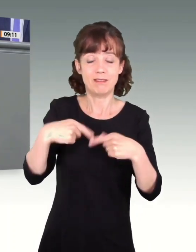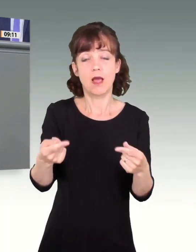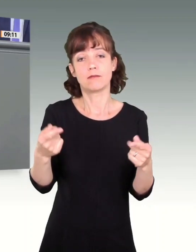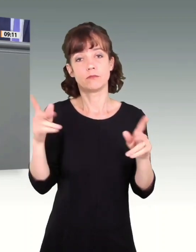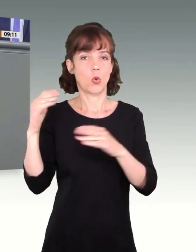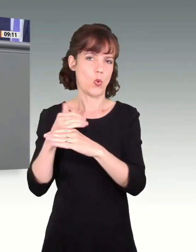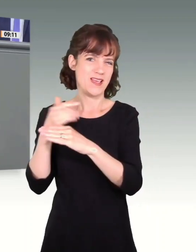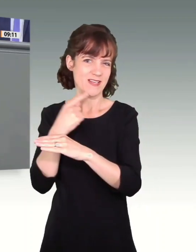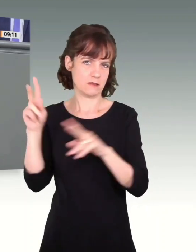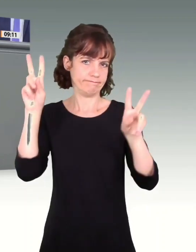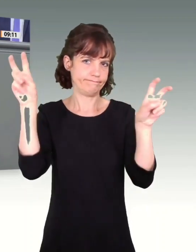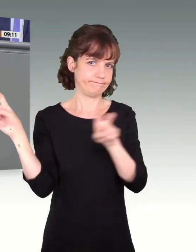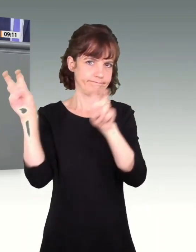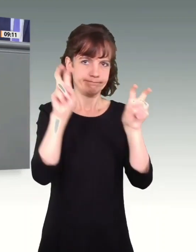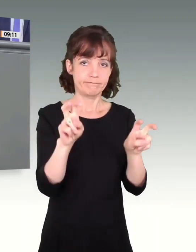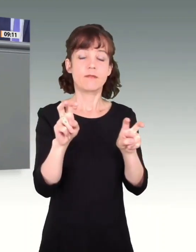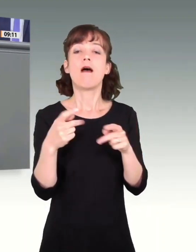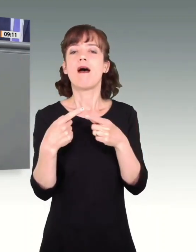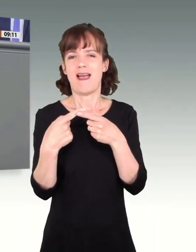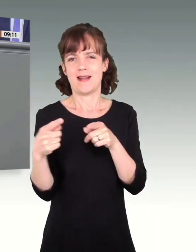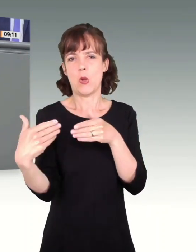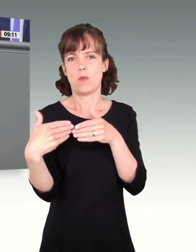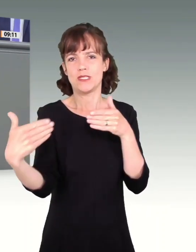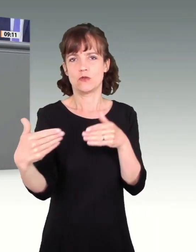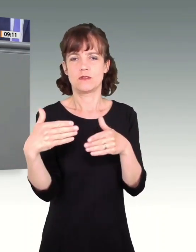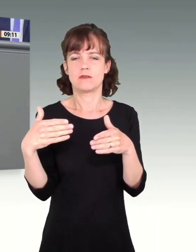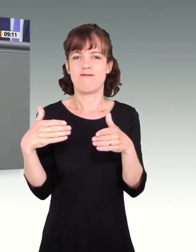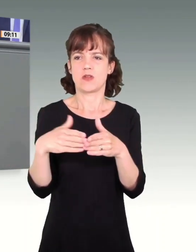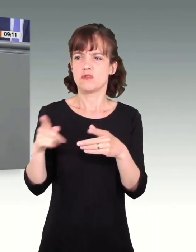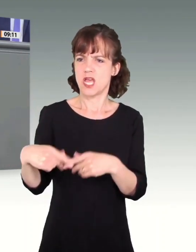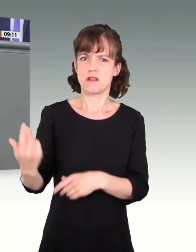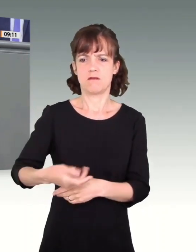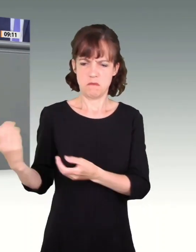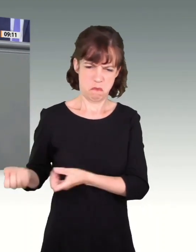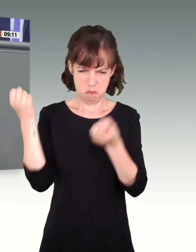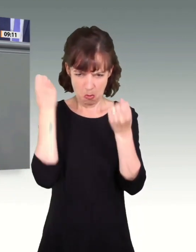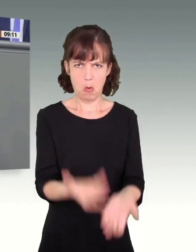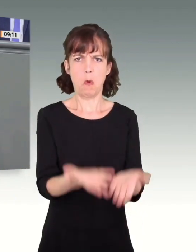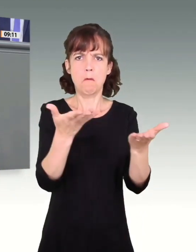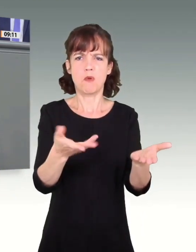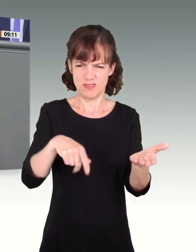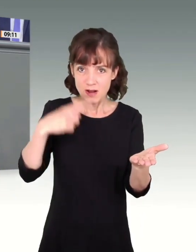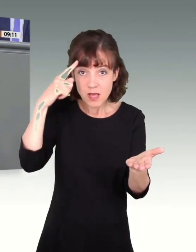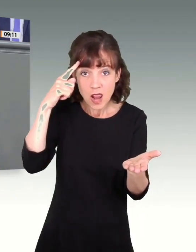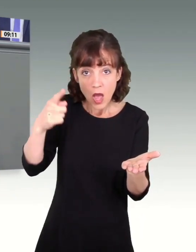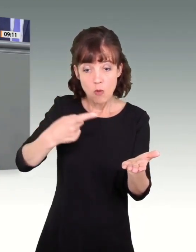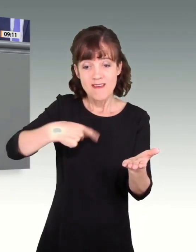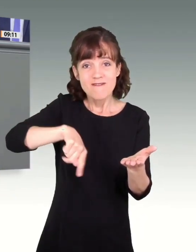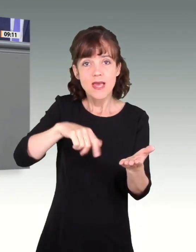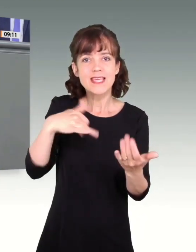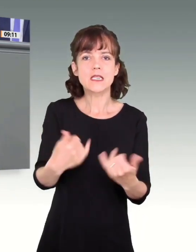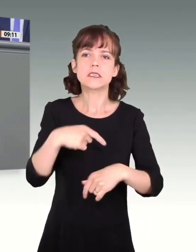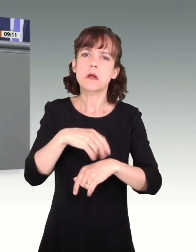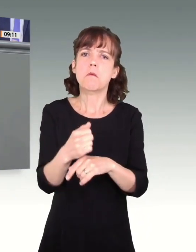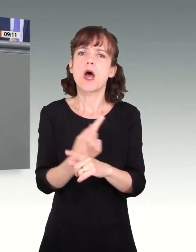Kollegen einer anderen Oppositionsfraktion. Dann rotzen Sie uns hier etwas hin und glauben, dass wir in wenigen Stunden dieses